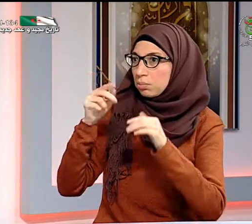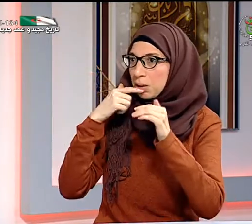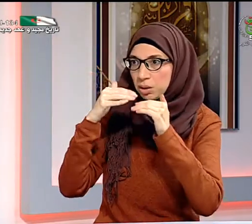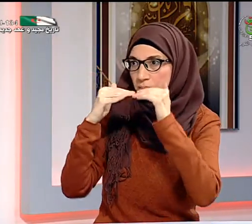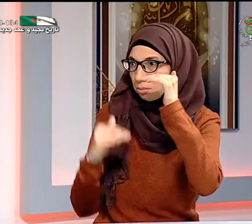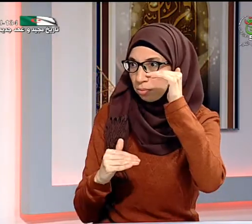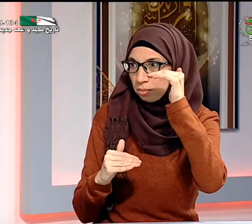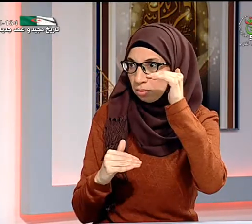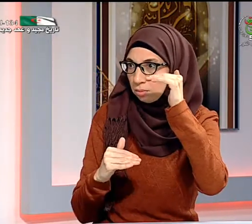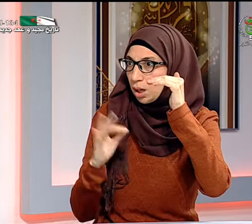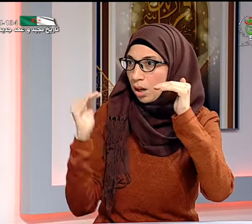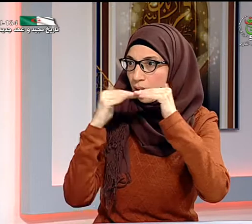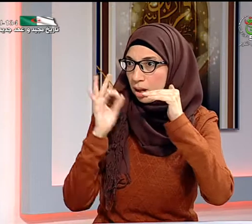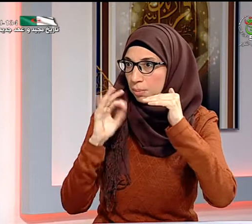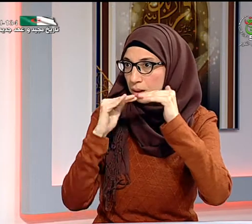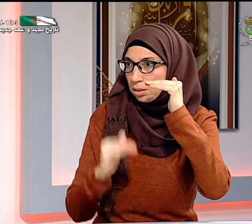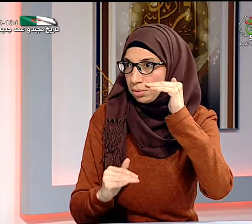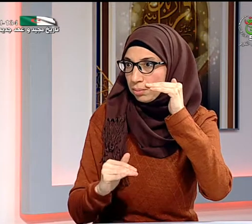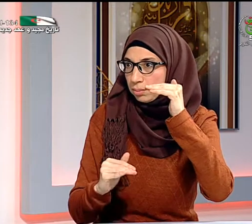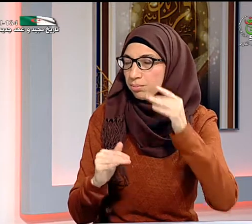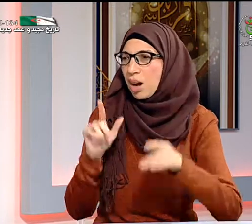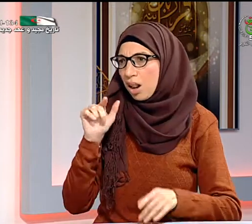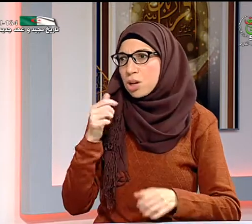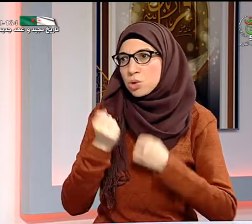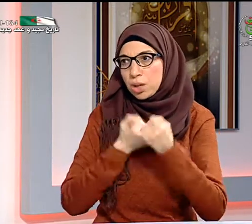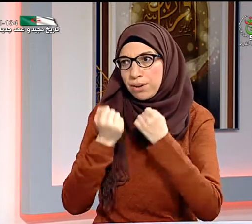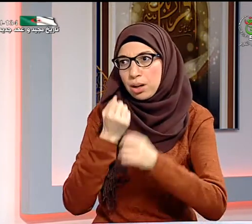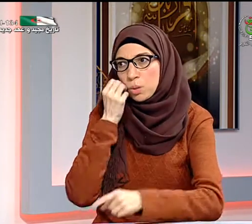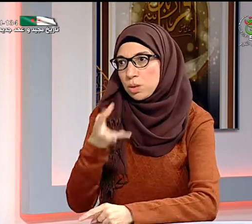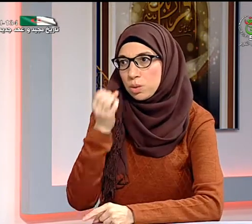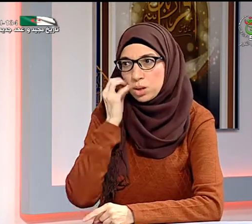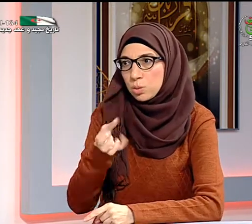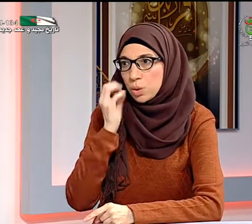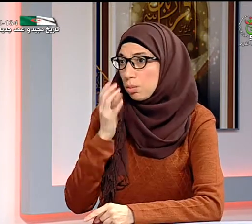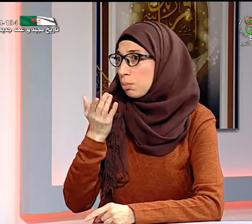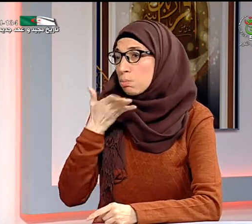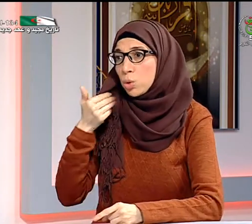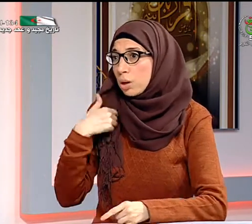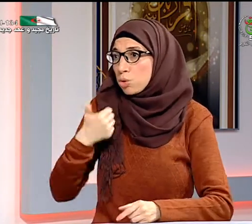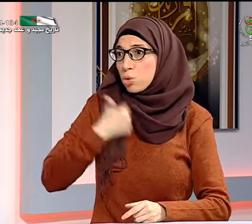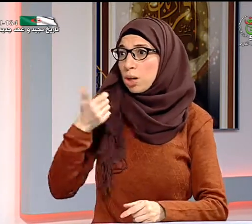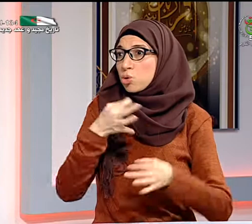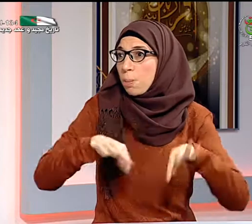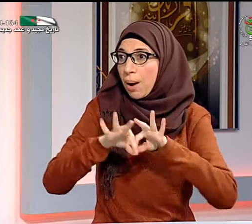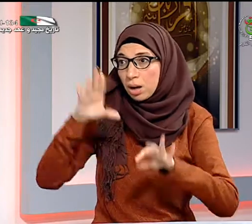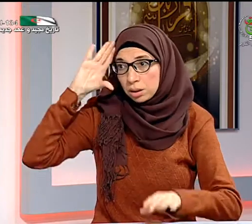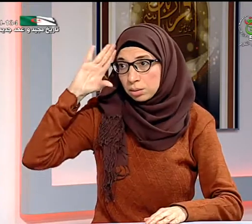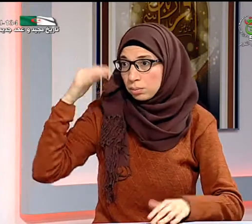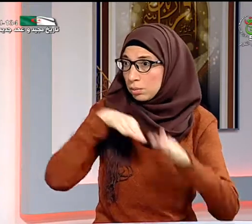طويلا أحس أنها عدة معلومات فإنهم يعطونني فقط معلومة واحدة وكأنها مختصرة وبالتالي